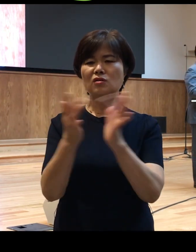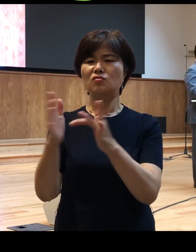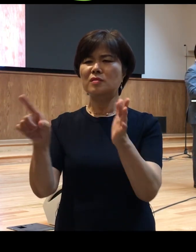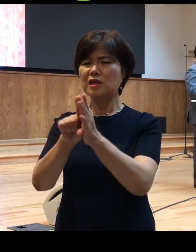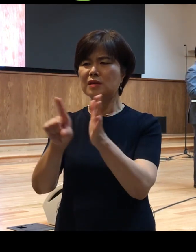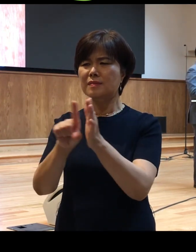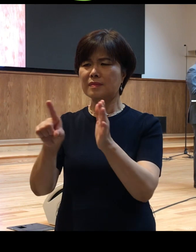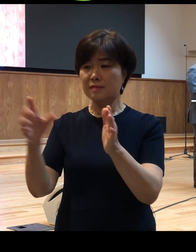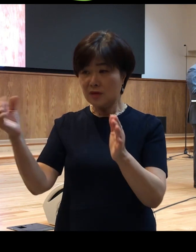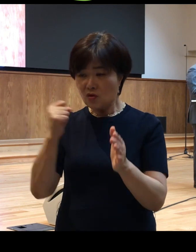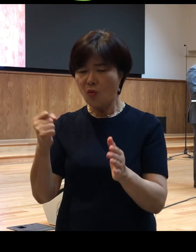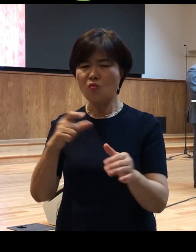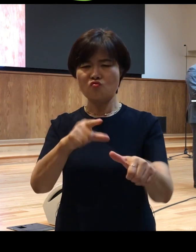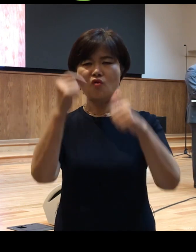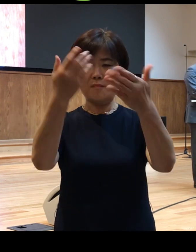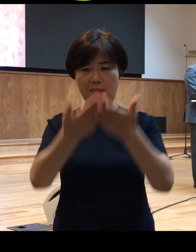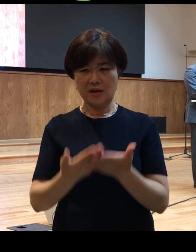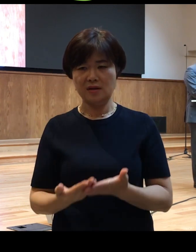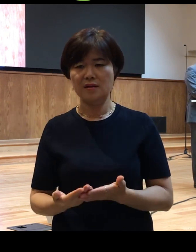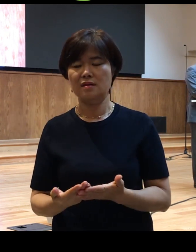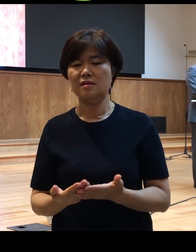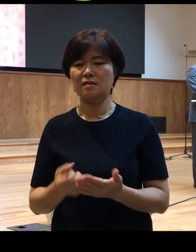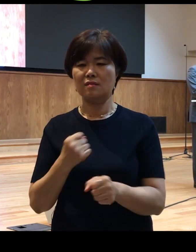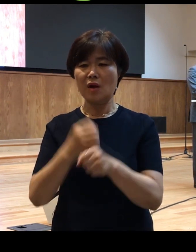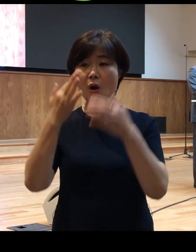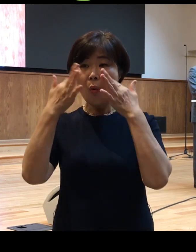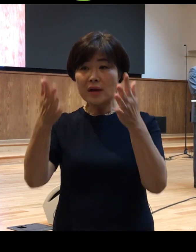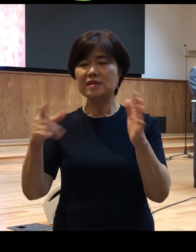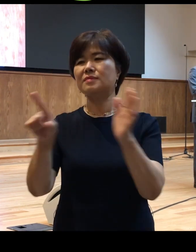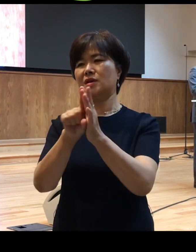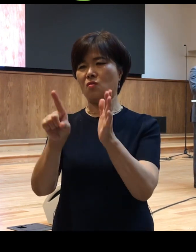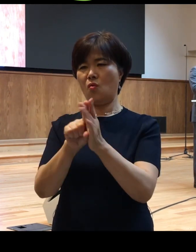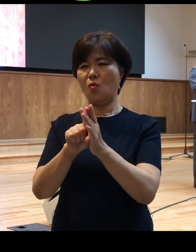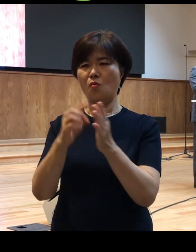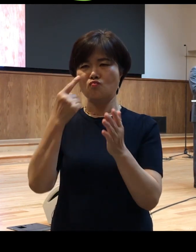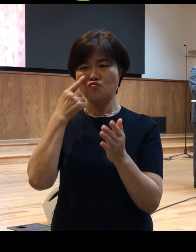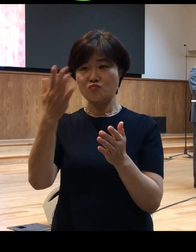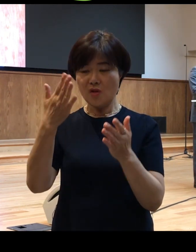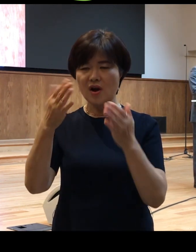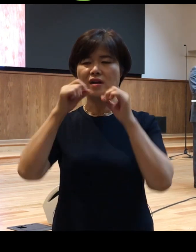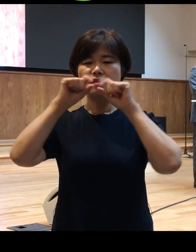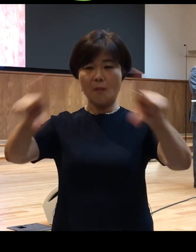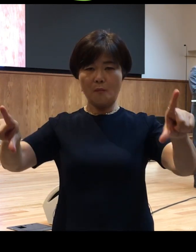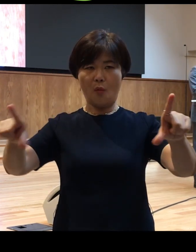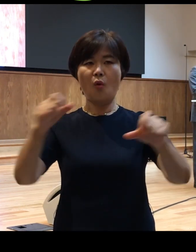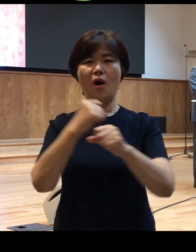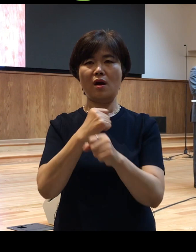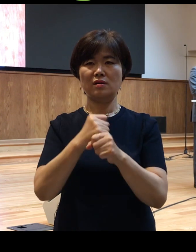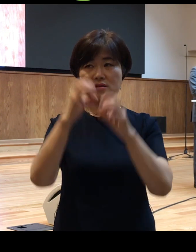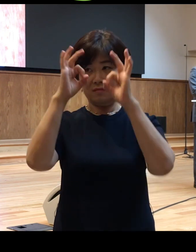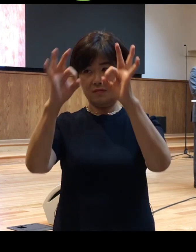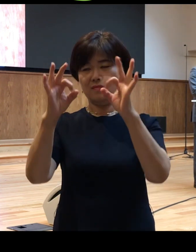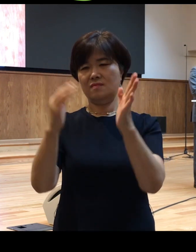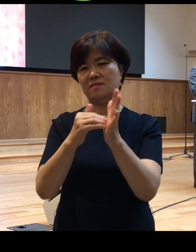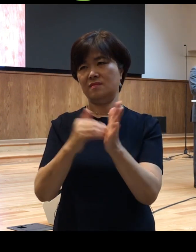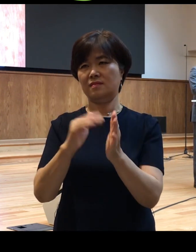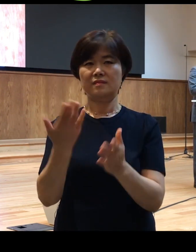구원받는 이 복음의 공식을 확신하고 분명하게 선포한 것을 볼 수 있습니다 오늘 본문에